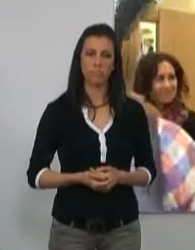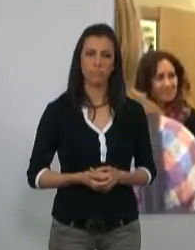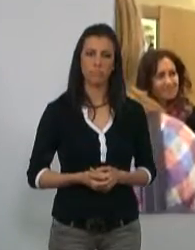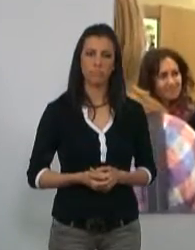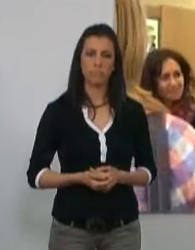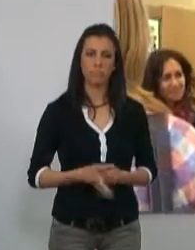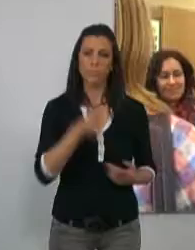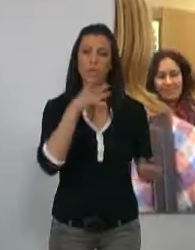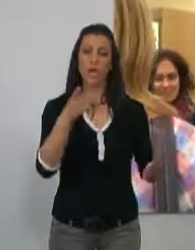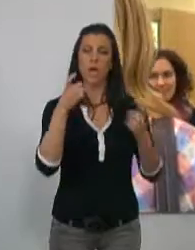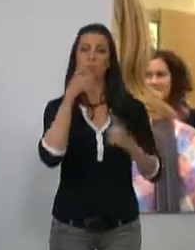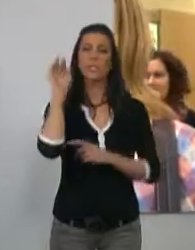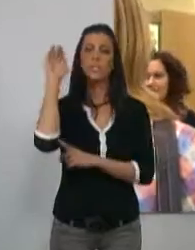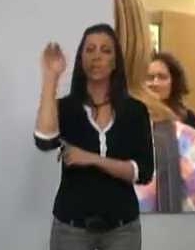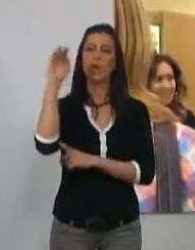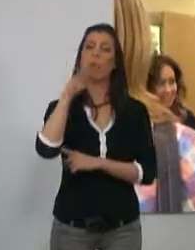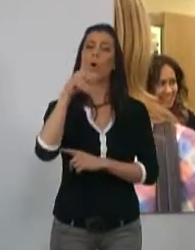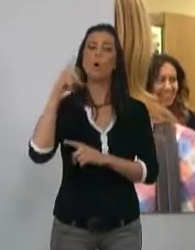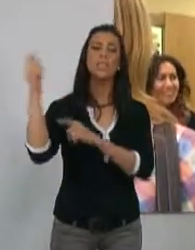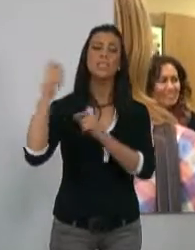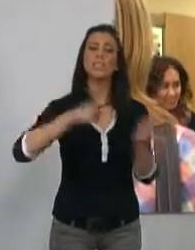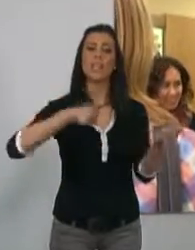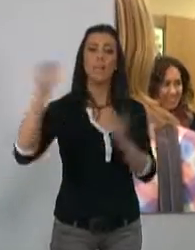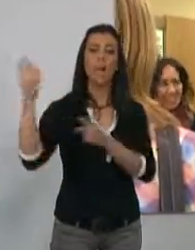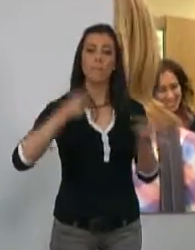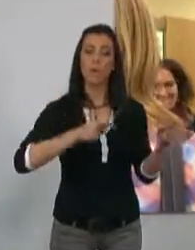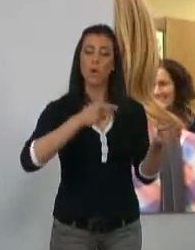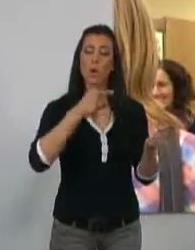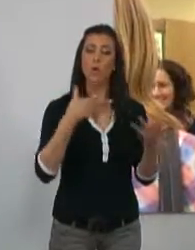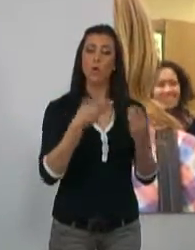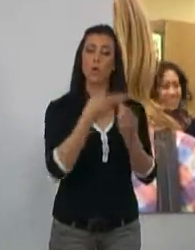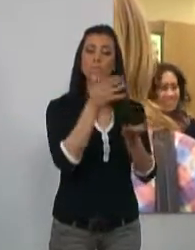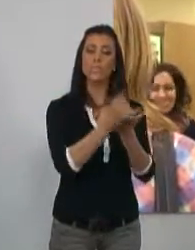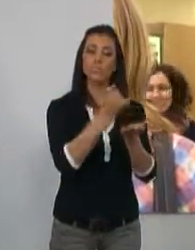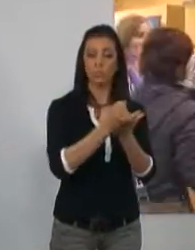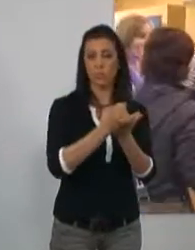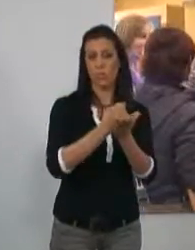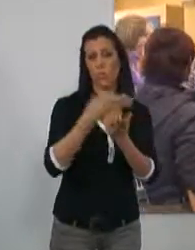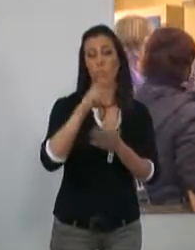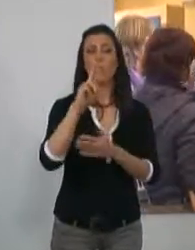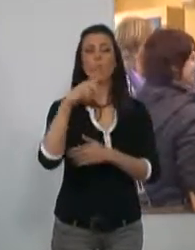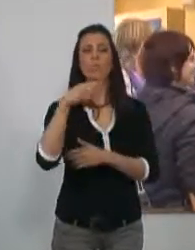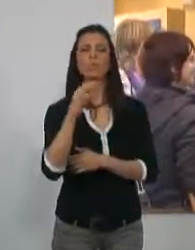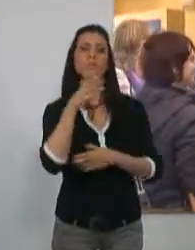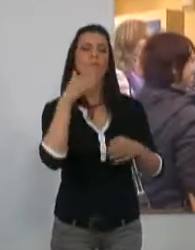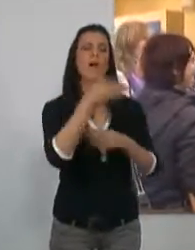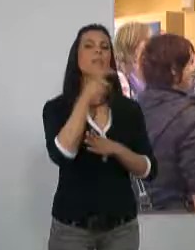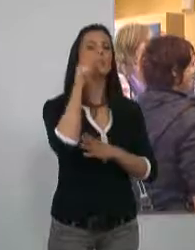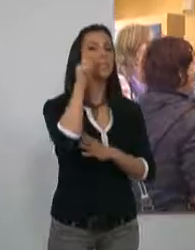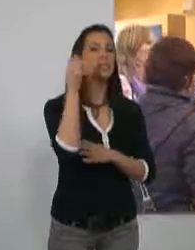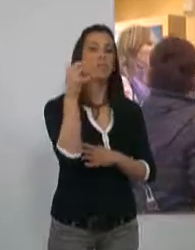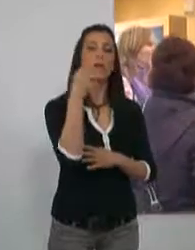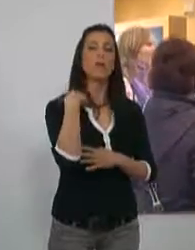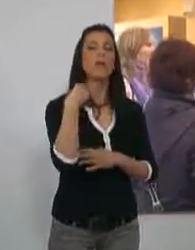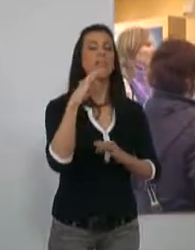Los alumnos extranjeros, ante el intercambio con el Instituto Javier de Burgos, de la localidad de Motril, giraron una